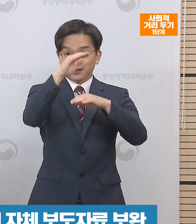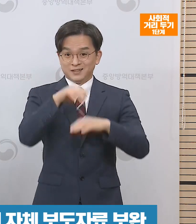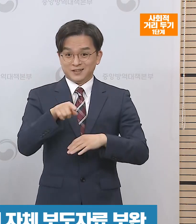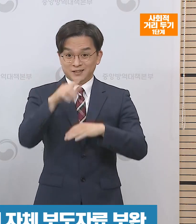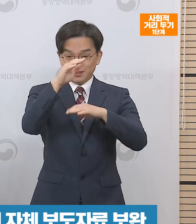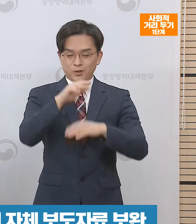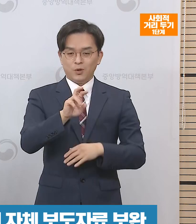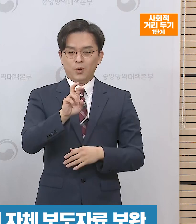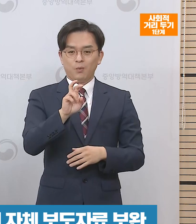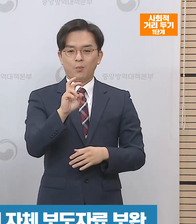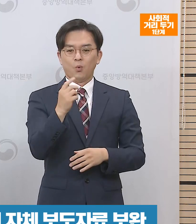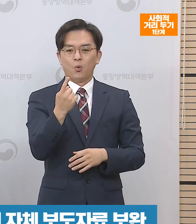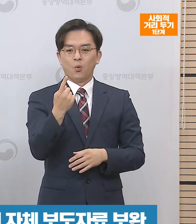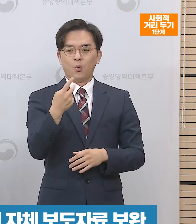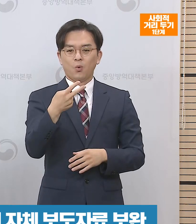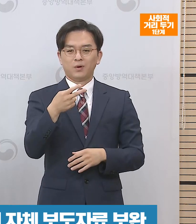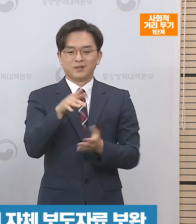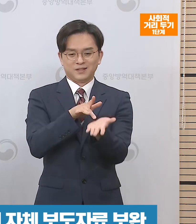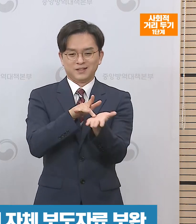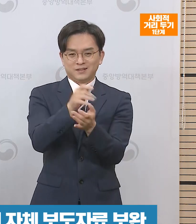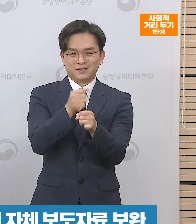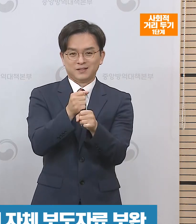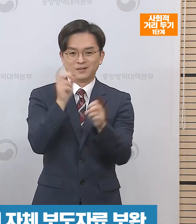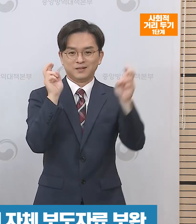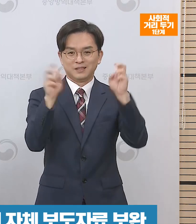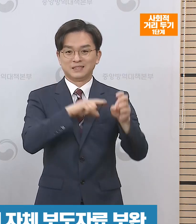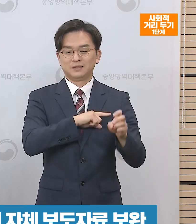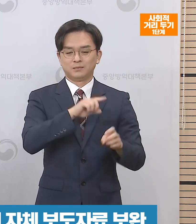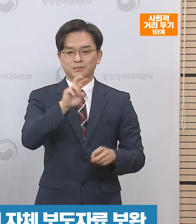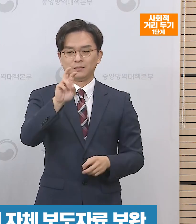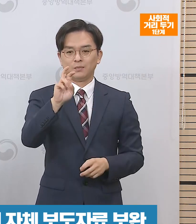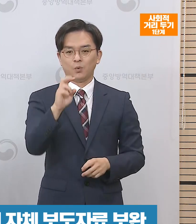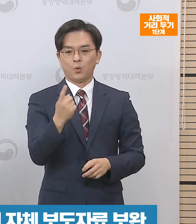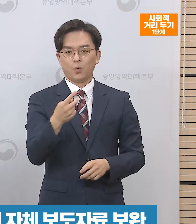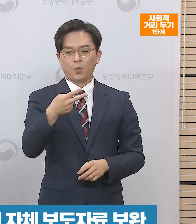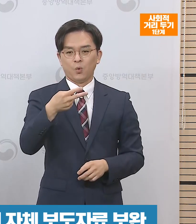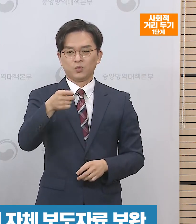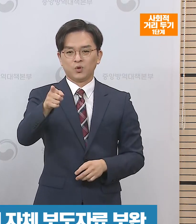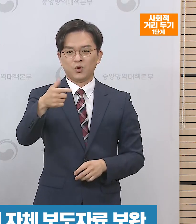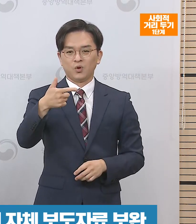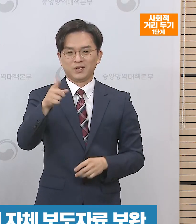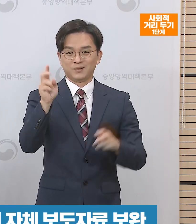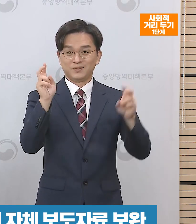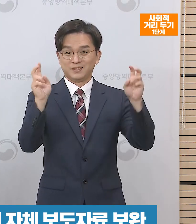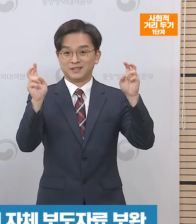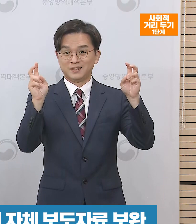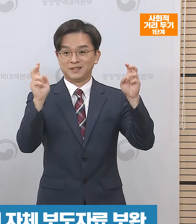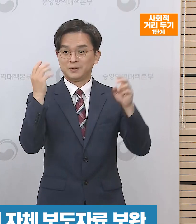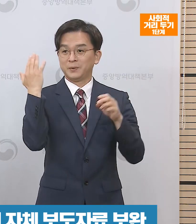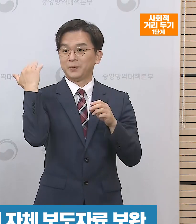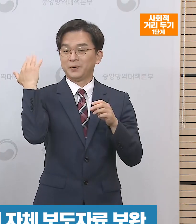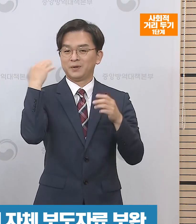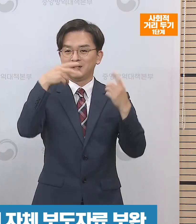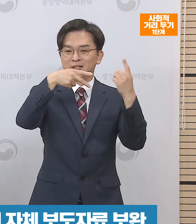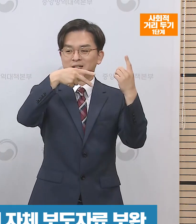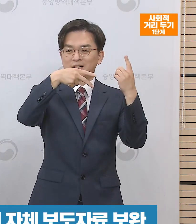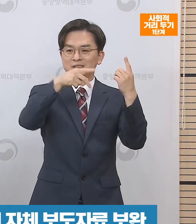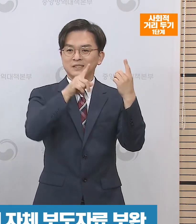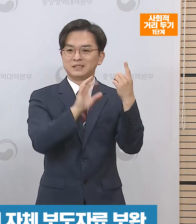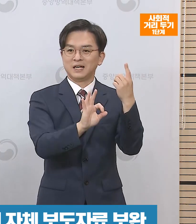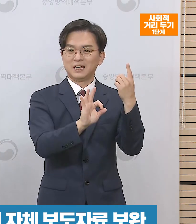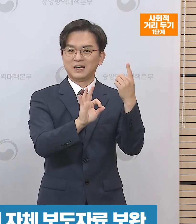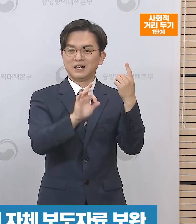모더나사 자체에서 지난번 임상 일상의 중간 단계에서 자체 보도자료를 이미 낸